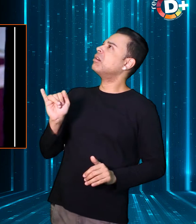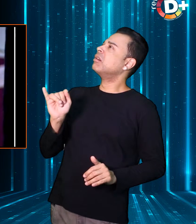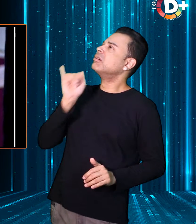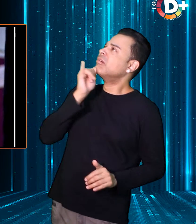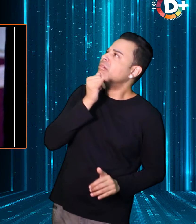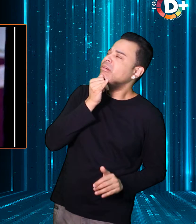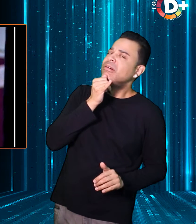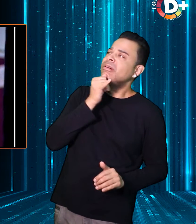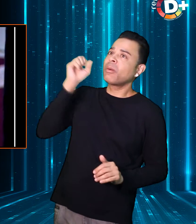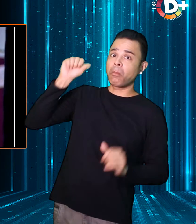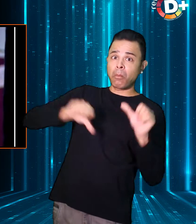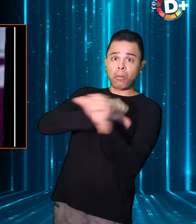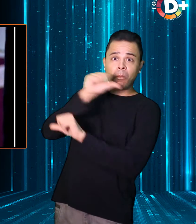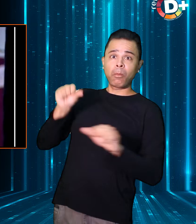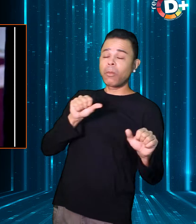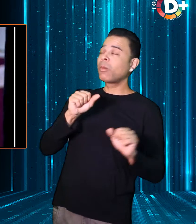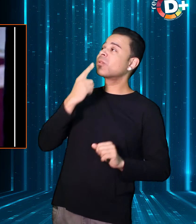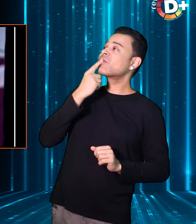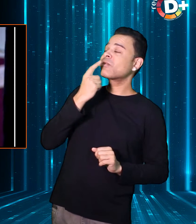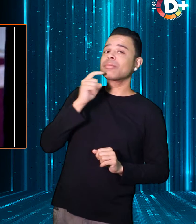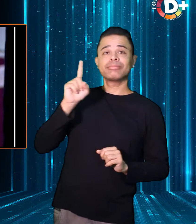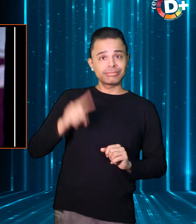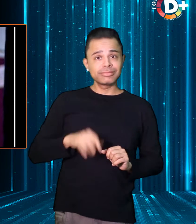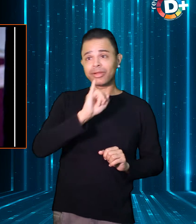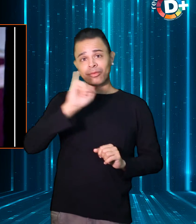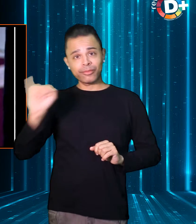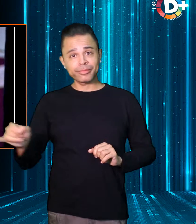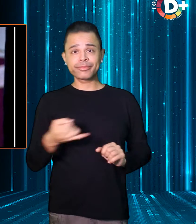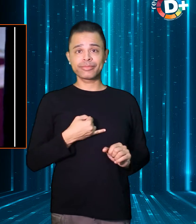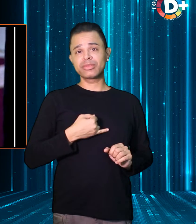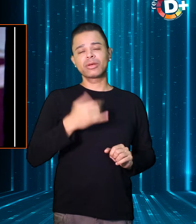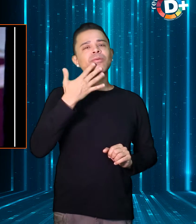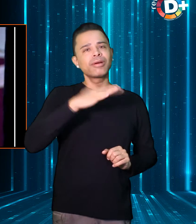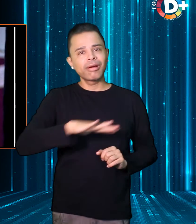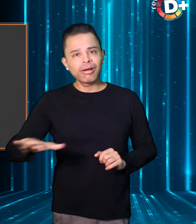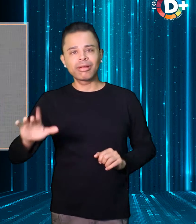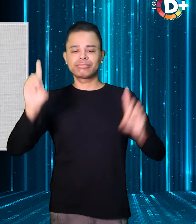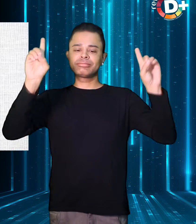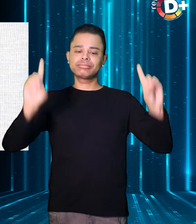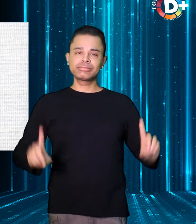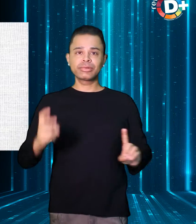ajudará crianças com deficiência intelectual a melhorarem suas habilidades sociais.